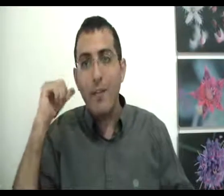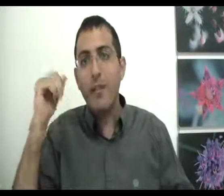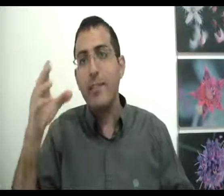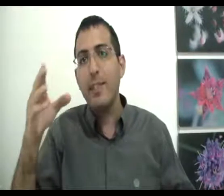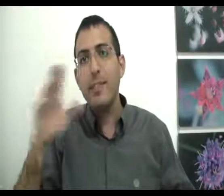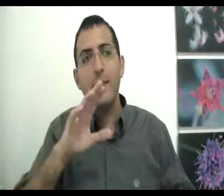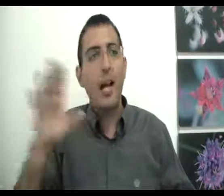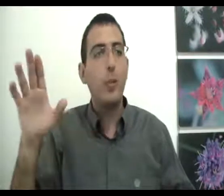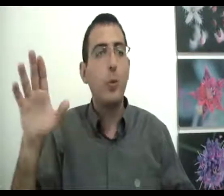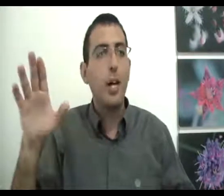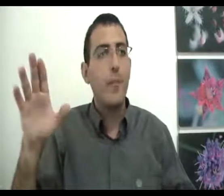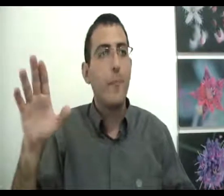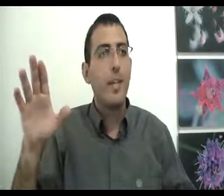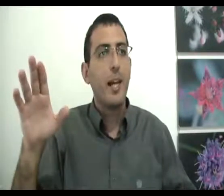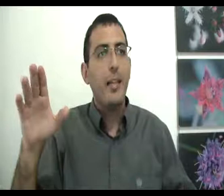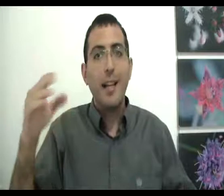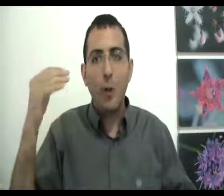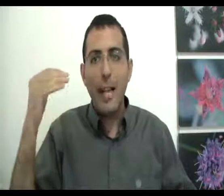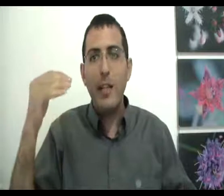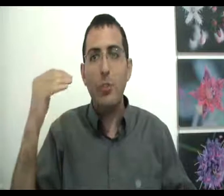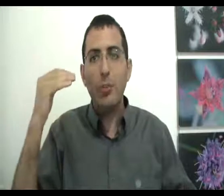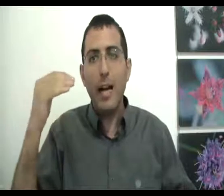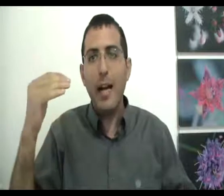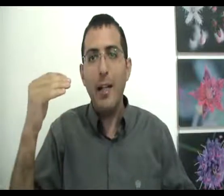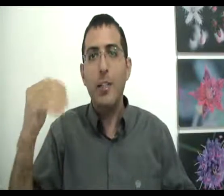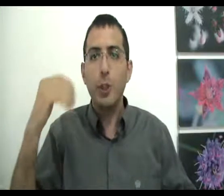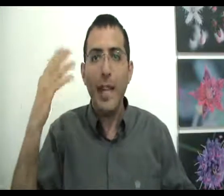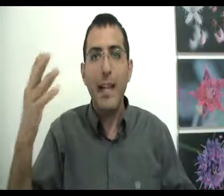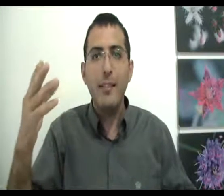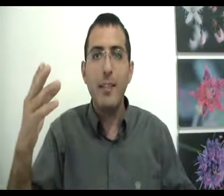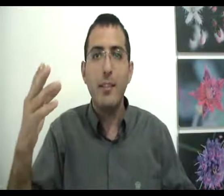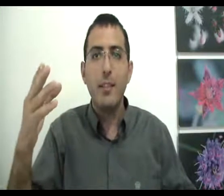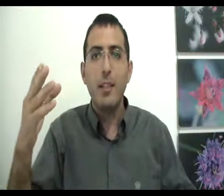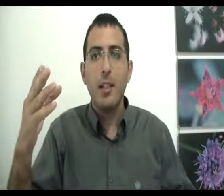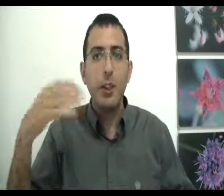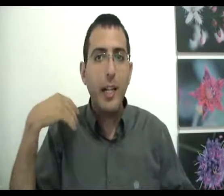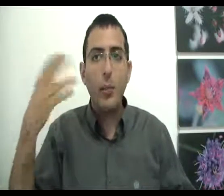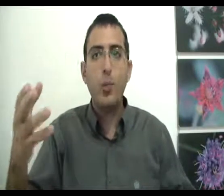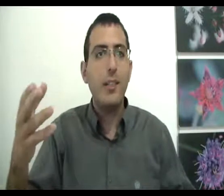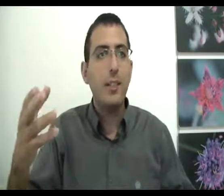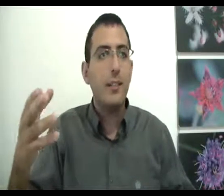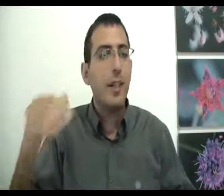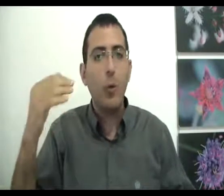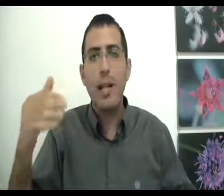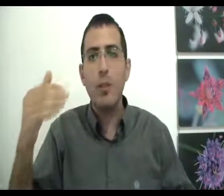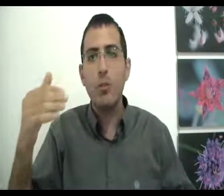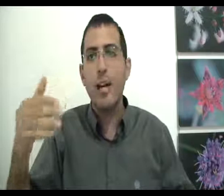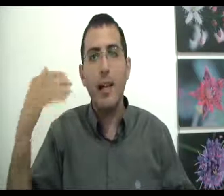ועתיד זה רק תחושה יכולה להיות תודעה שאין לעתיד שאין לה תחושת עתיד, יכולה להיות תודעה